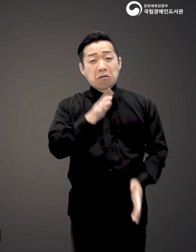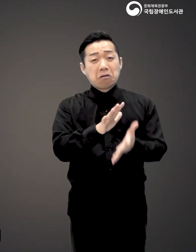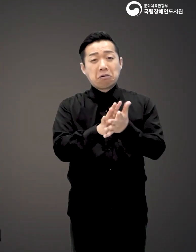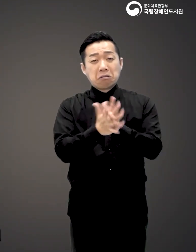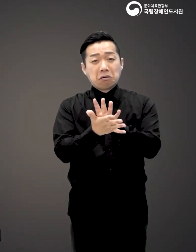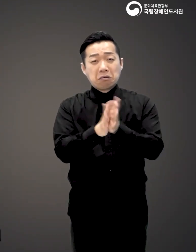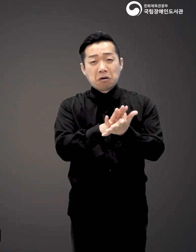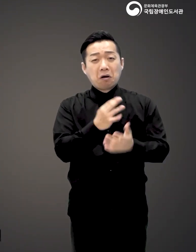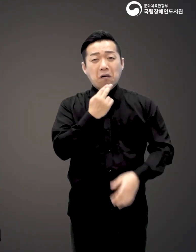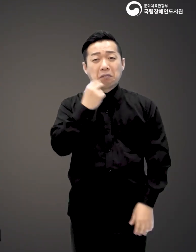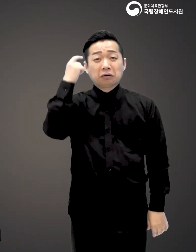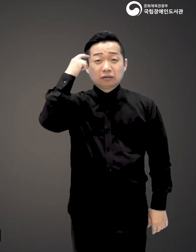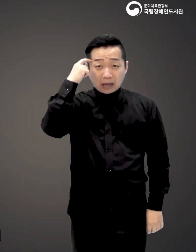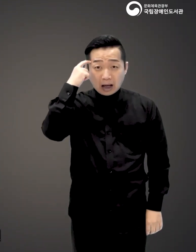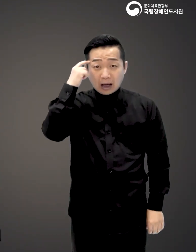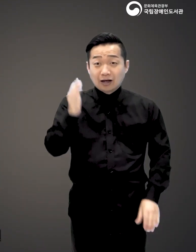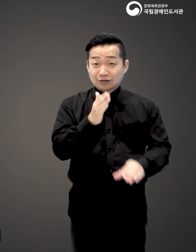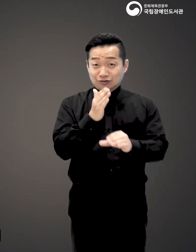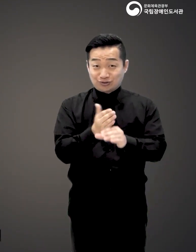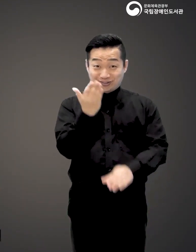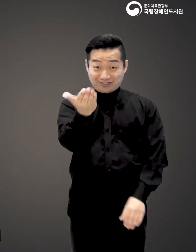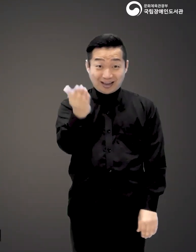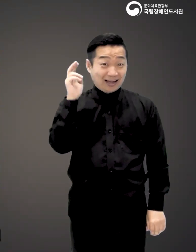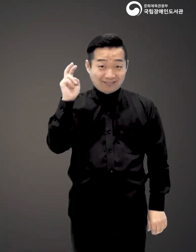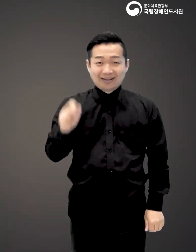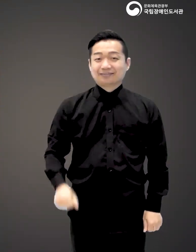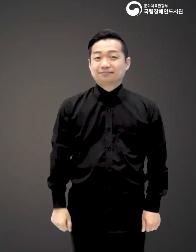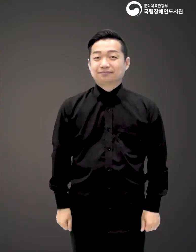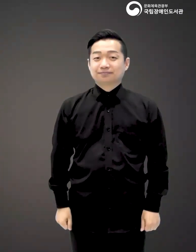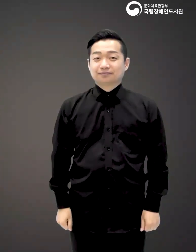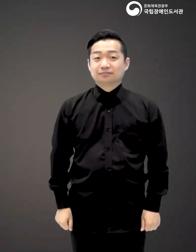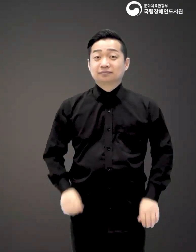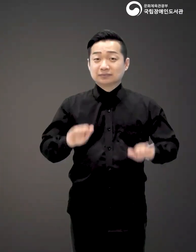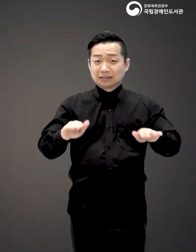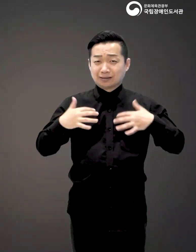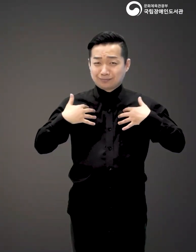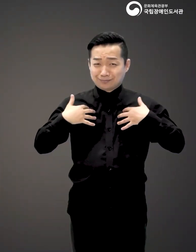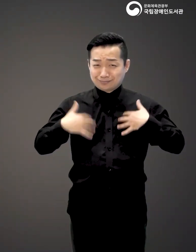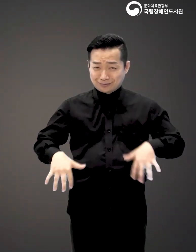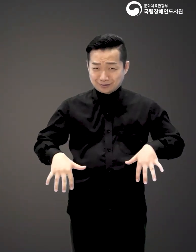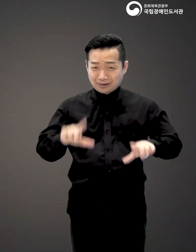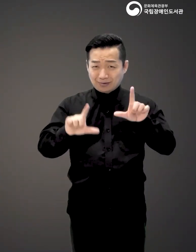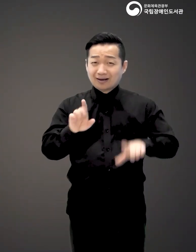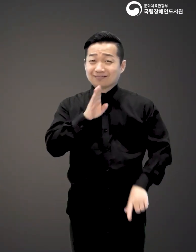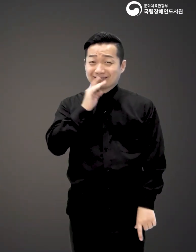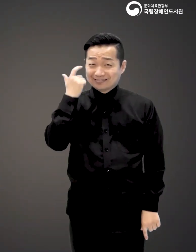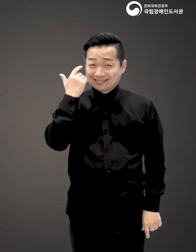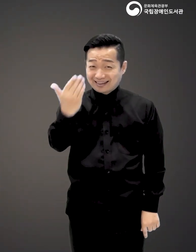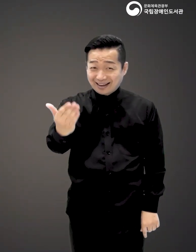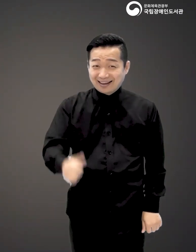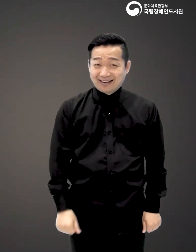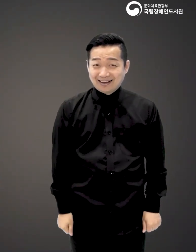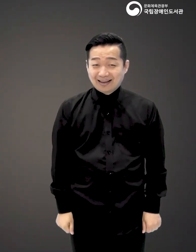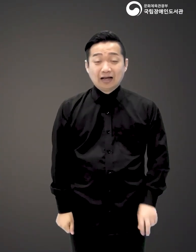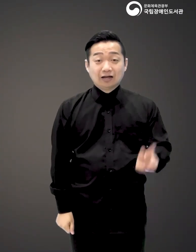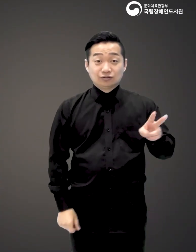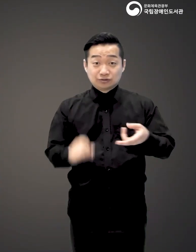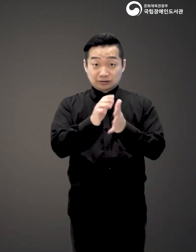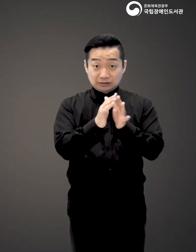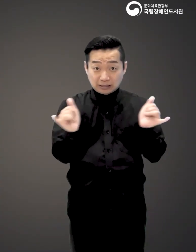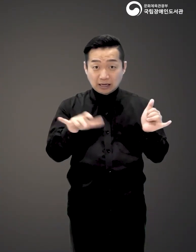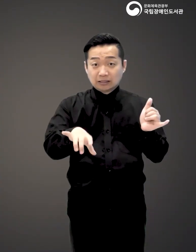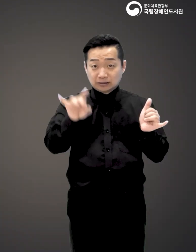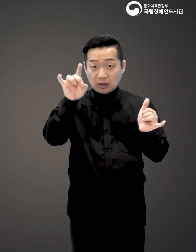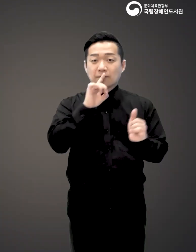딱히 달라지는 건 없을 것이란 생각을 하고 계신 당신 지금 무기력 상태가 아니신가요? 두